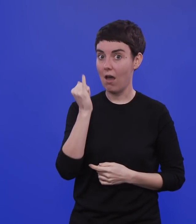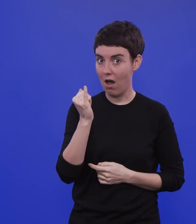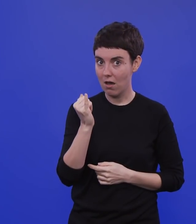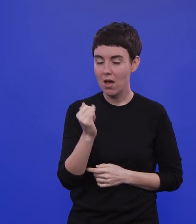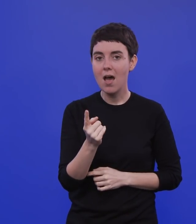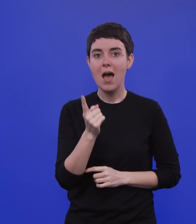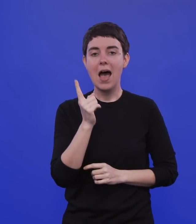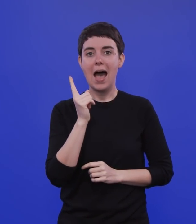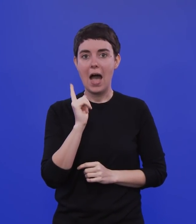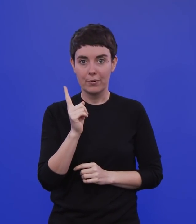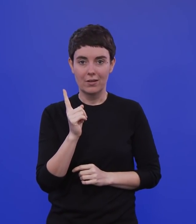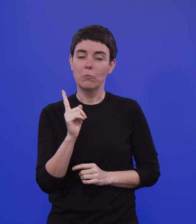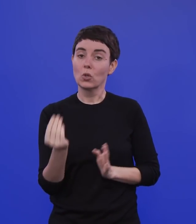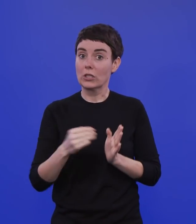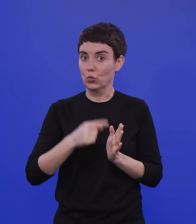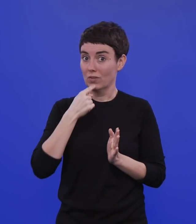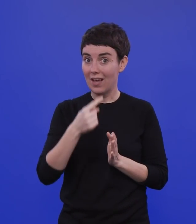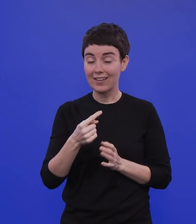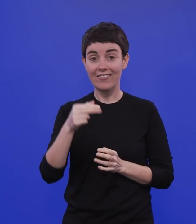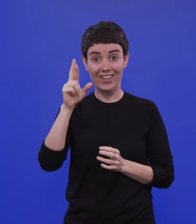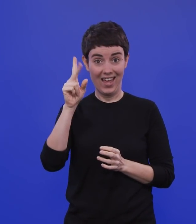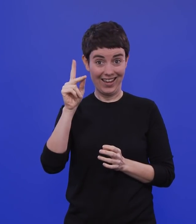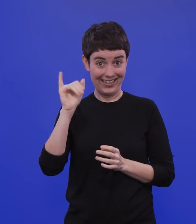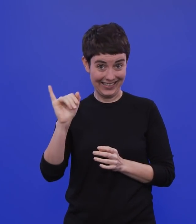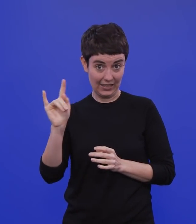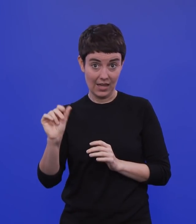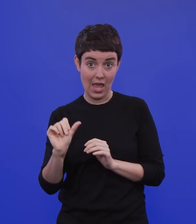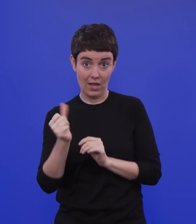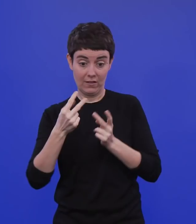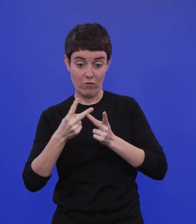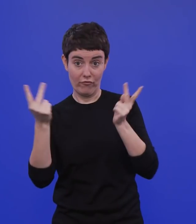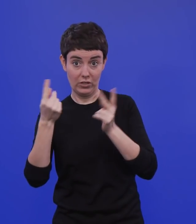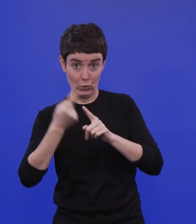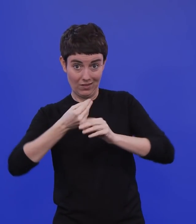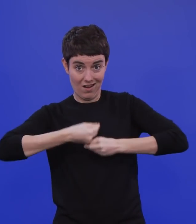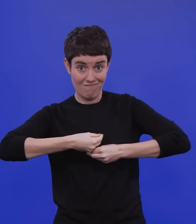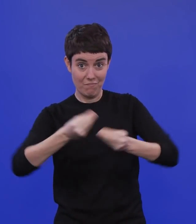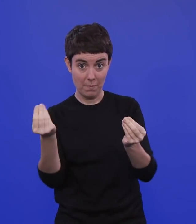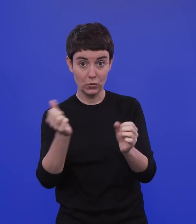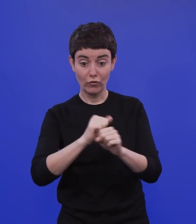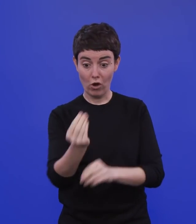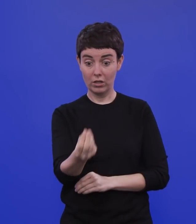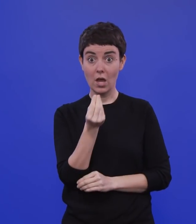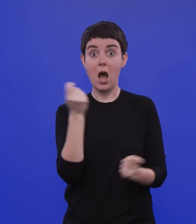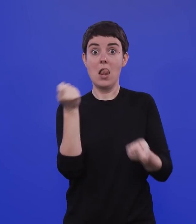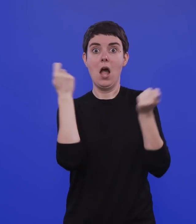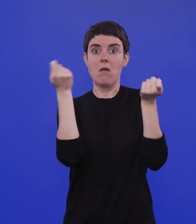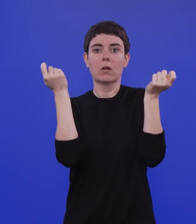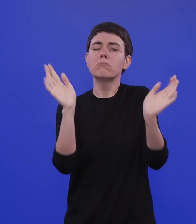allererste Zahl nehmen, die genannt wird. Auch sicherlich nicht gleich die erste Zahl, die das RKI nennen kann. Das